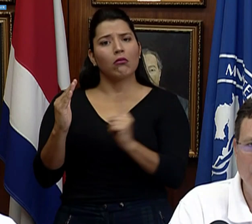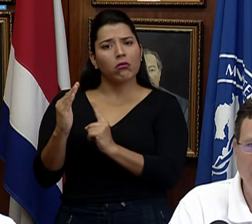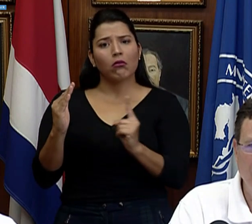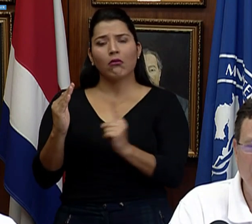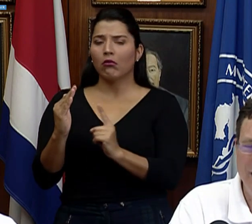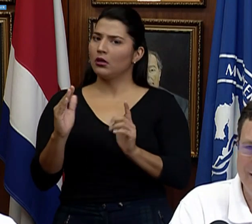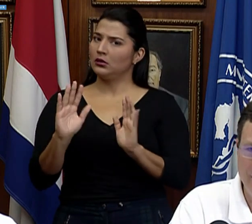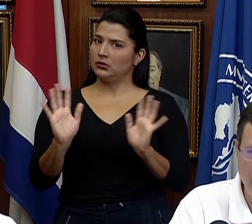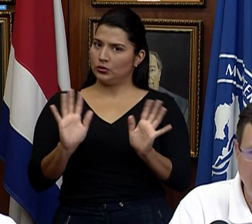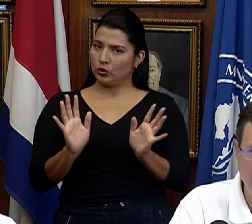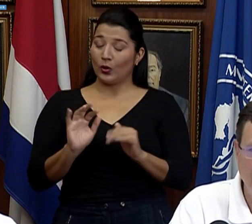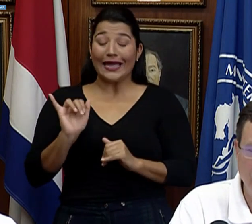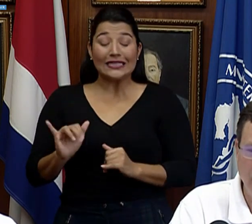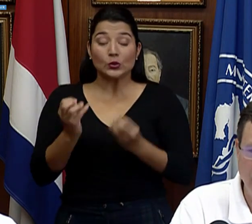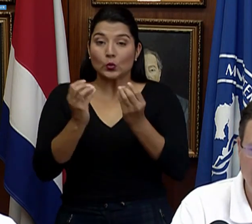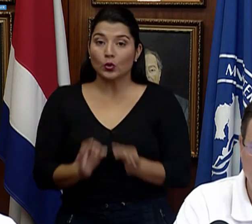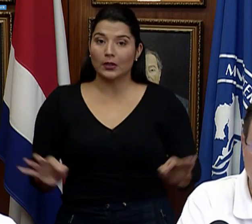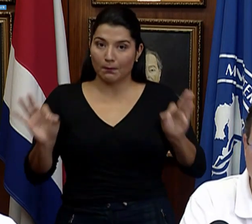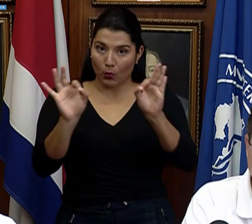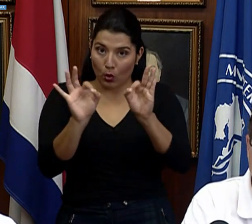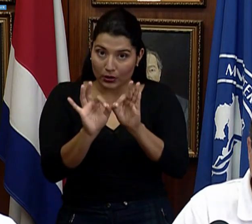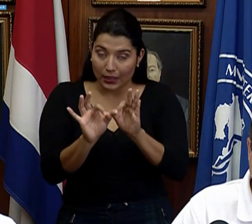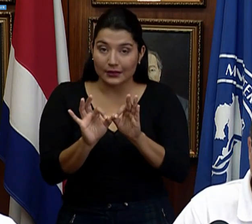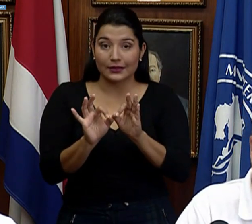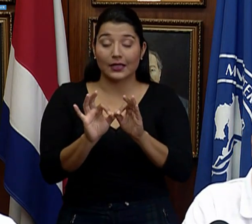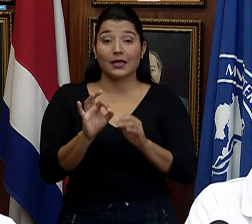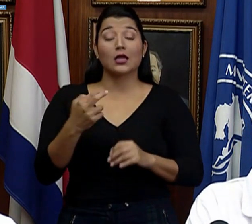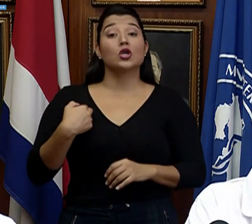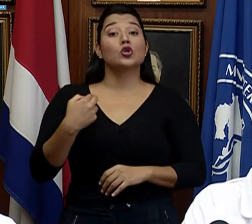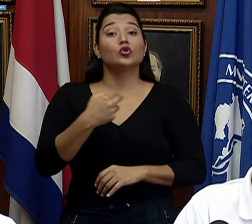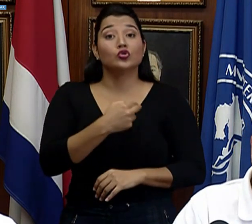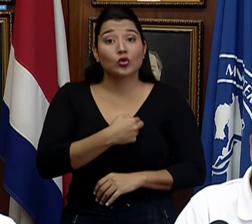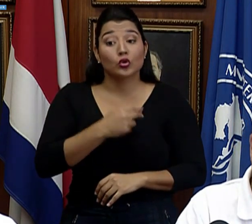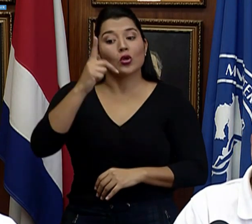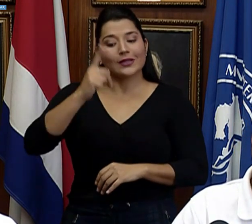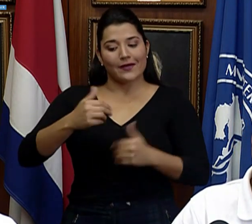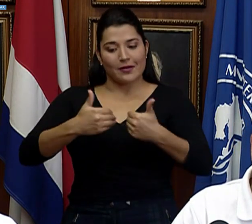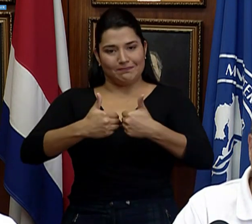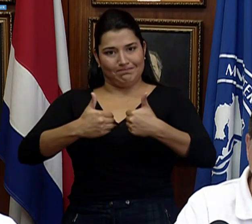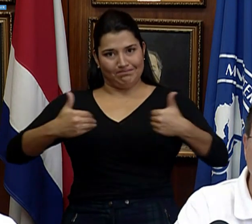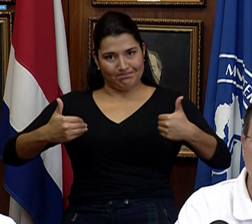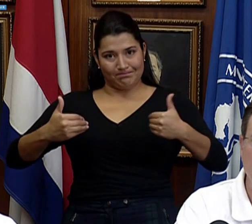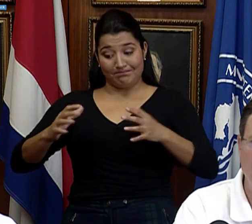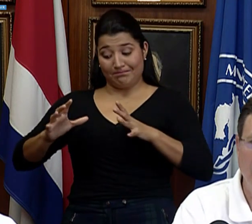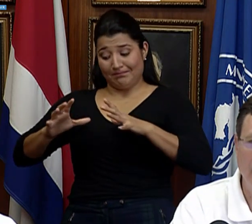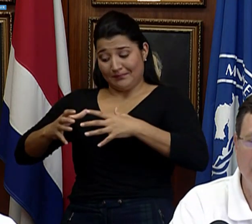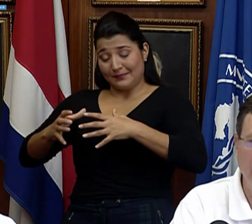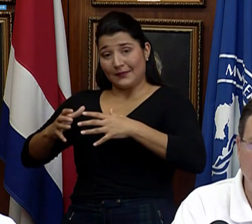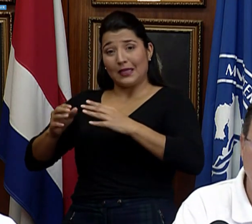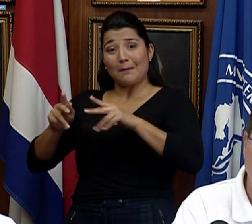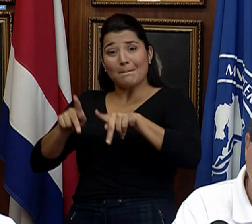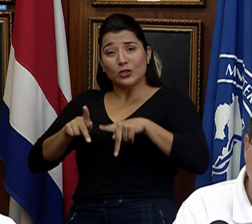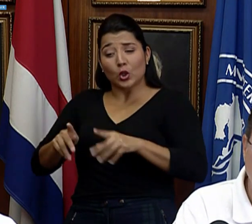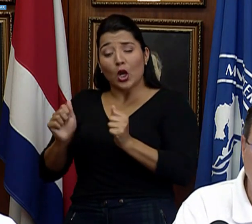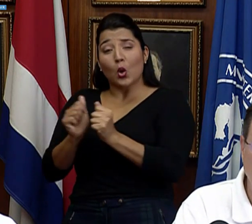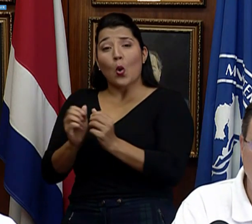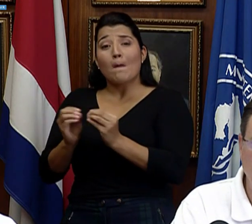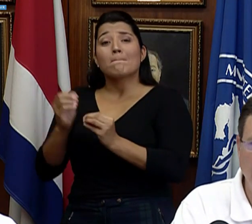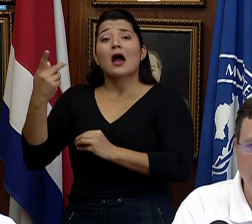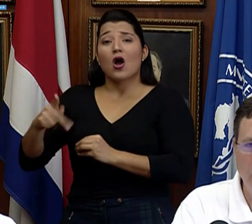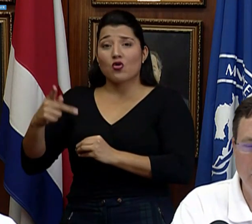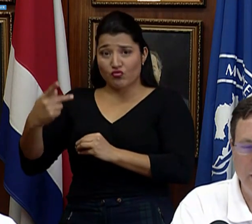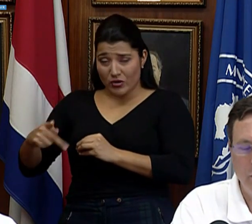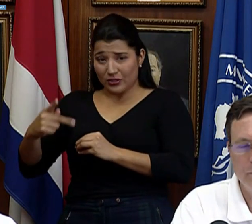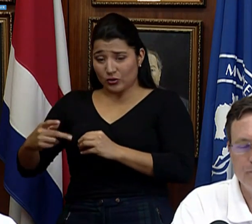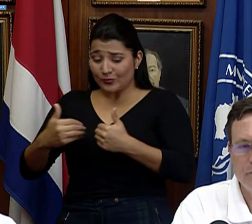Eso es algo esencial, porque tenemos que separar la población de más alto riesgo de la de riesgo